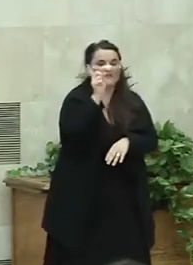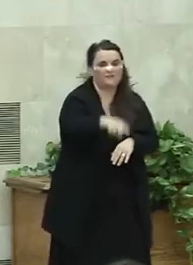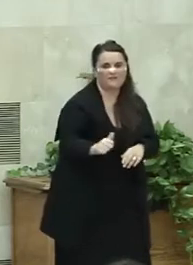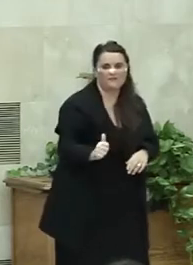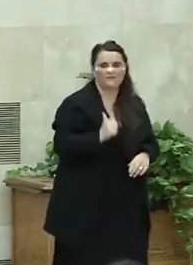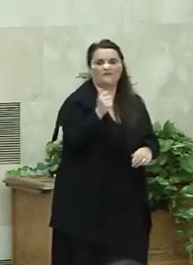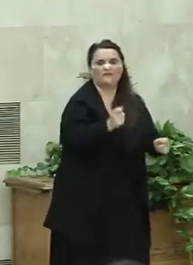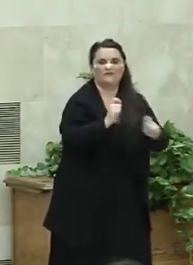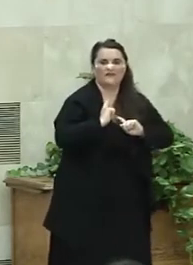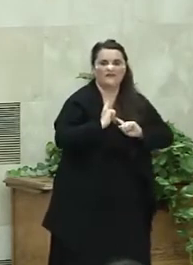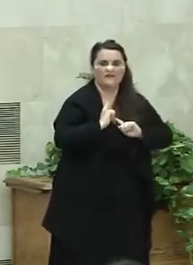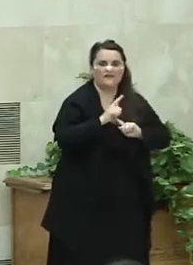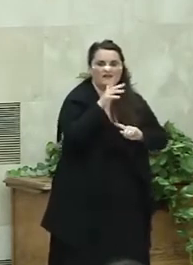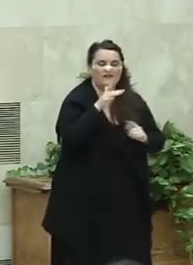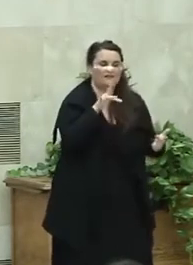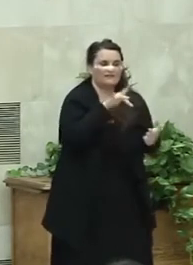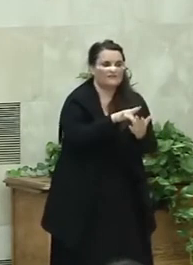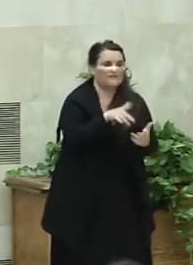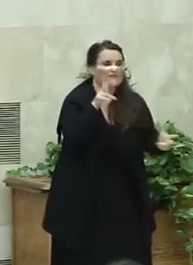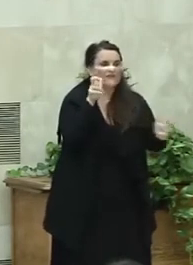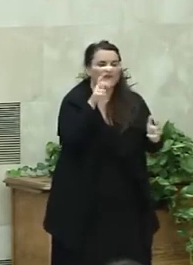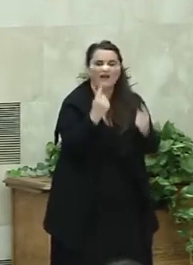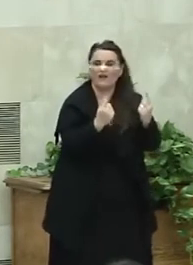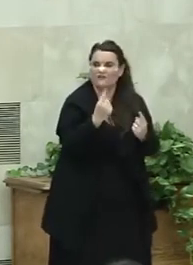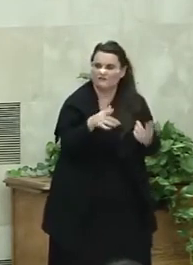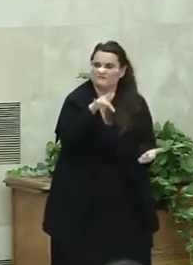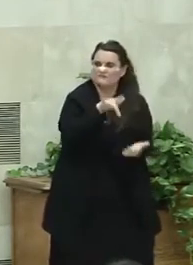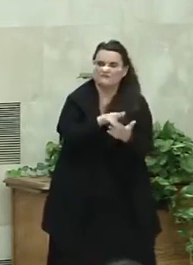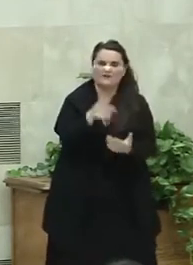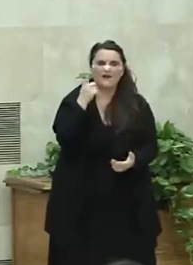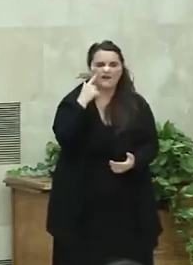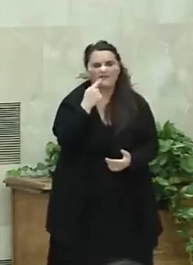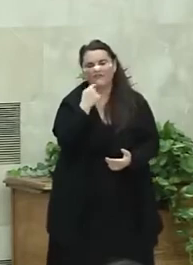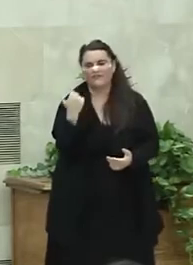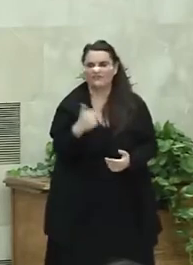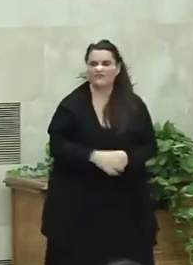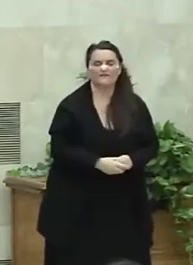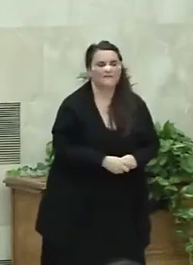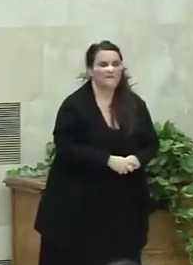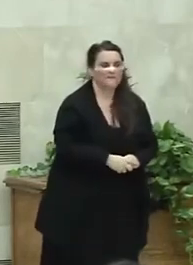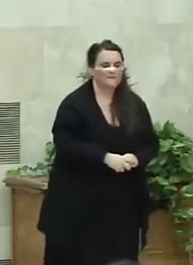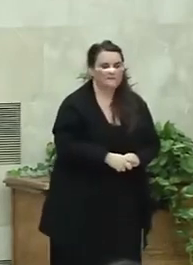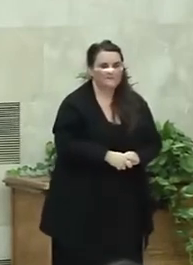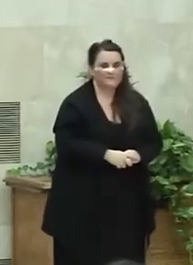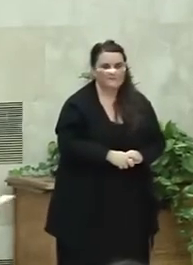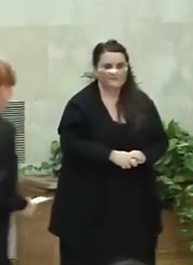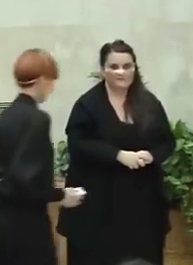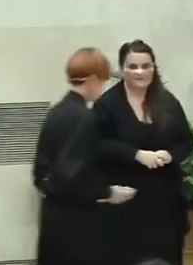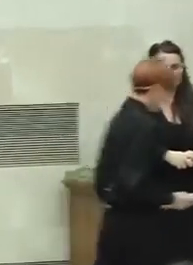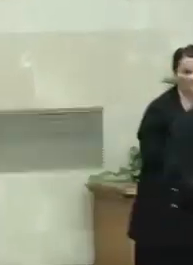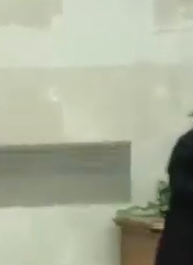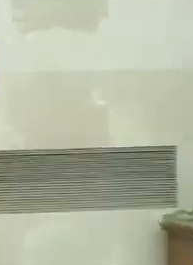Entzun ditzagun haotx hoietako batzuk. Zari hau izan zeuden hau